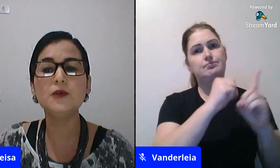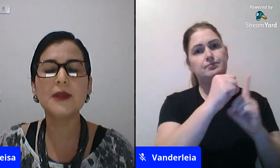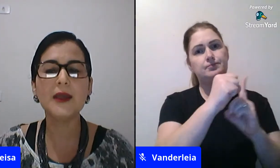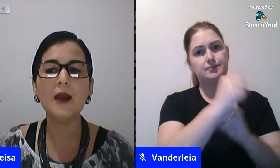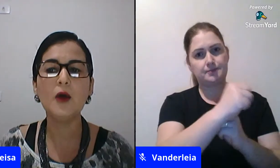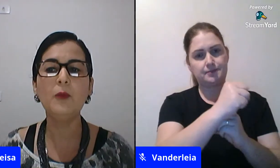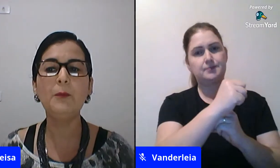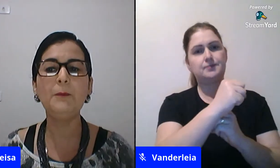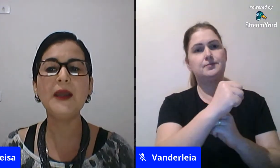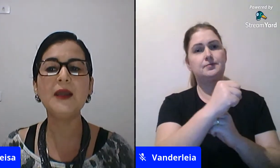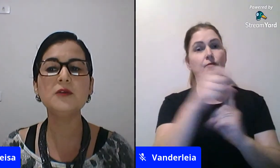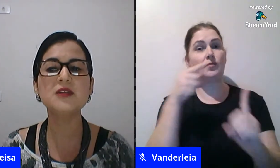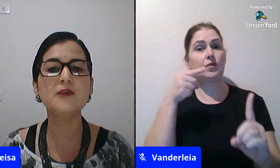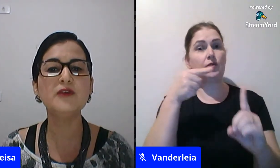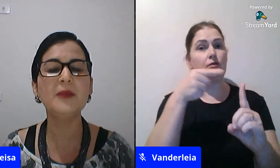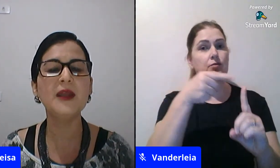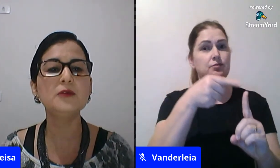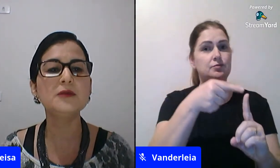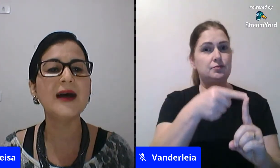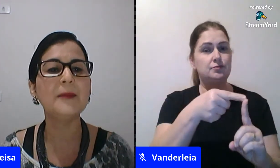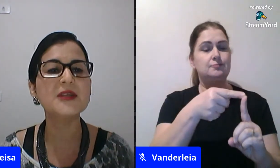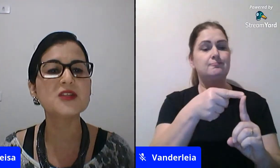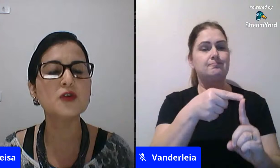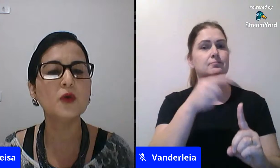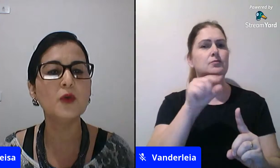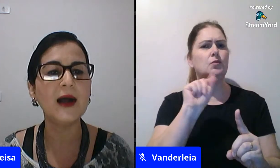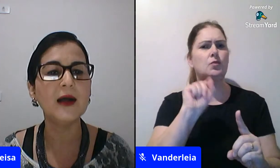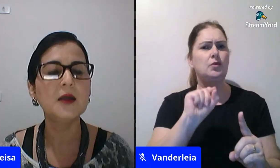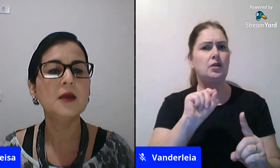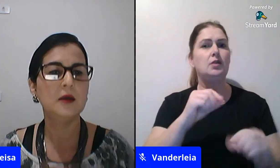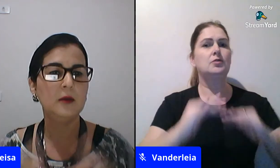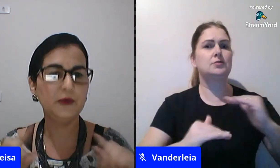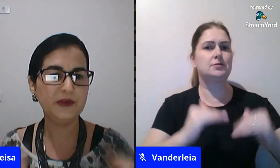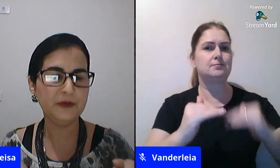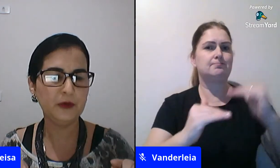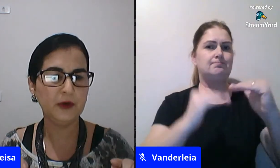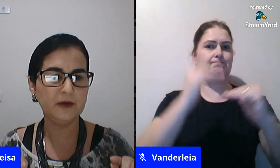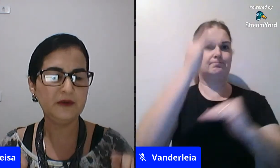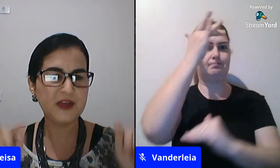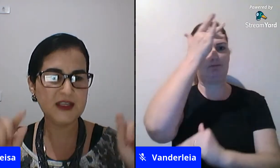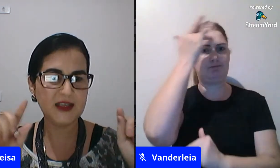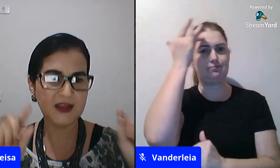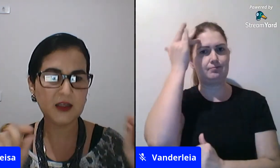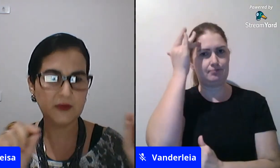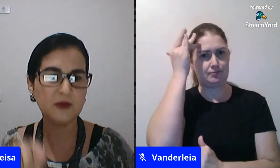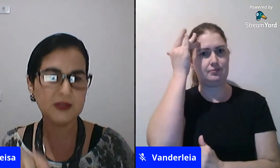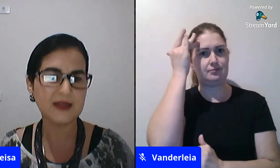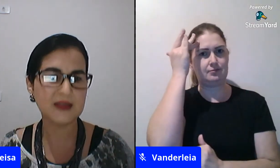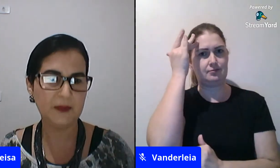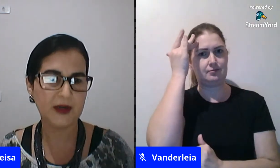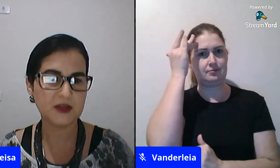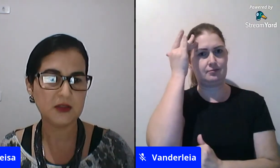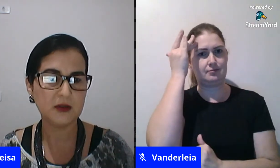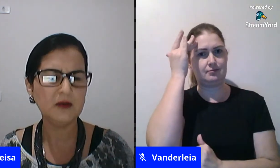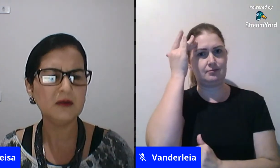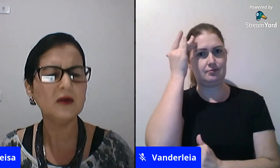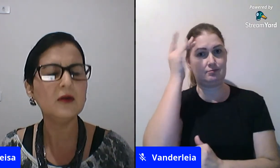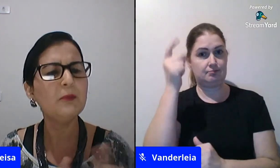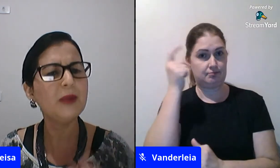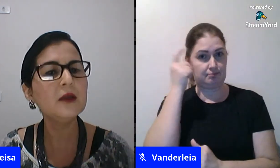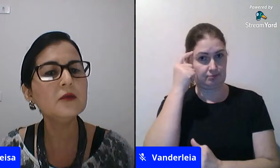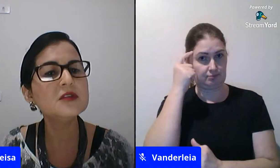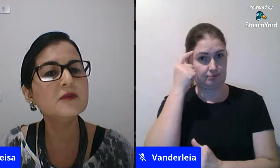visando o que? o pleno desenvolvimento da pessoa. Por favor, frisem aí que eu vou voltar nessa parte.